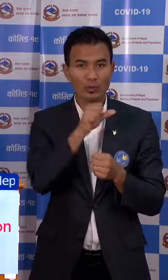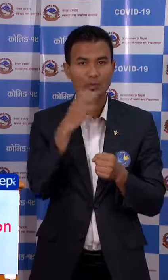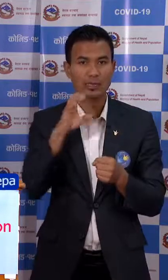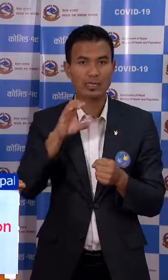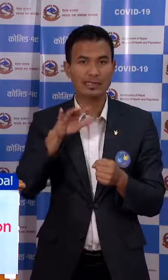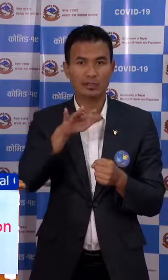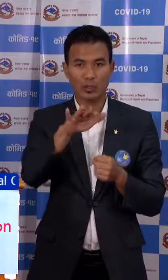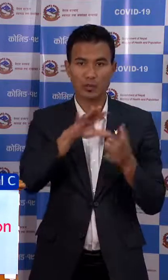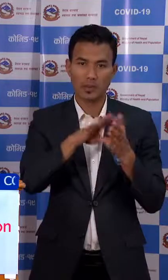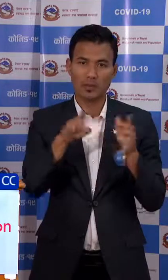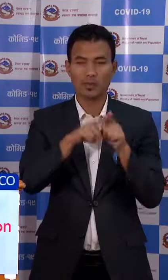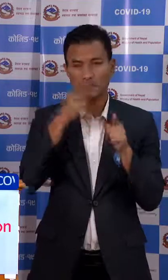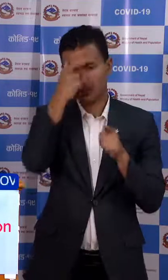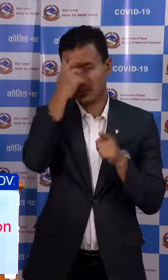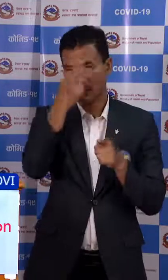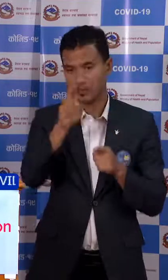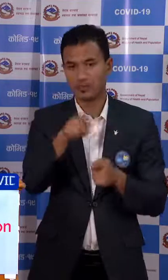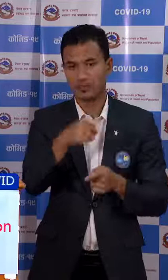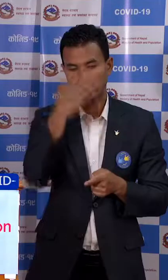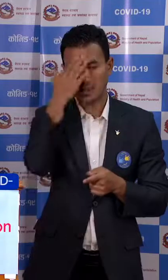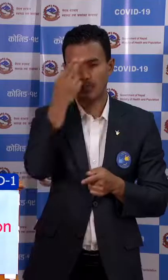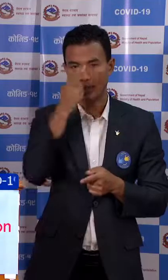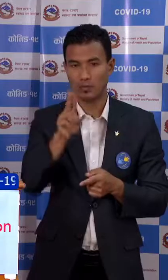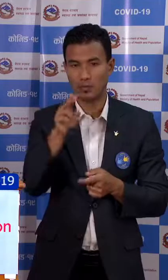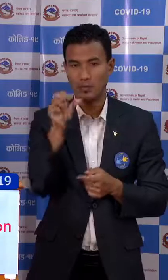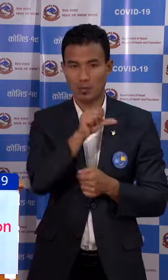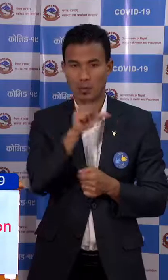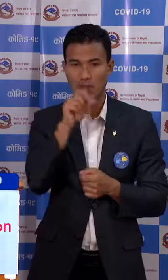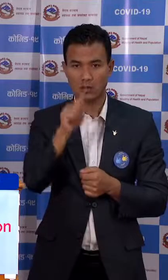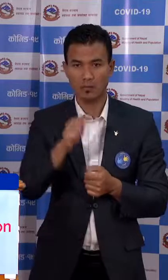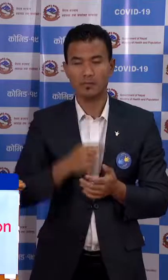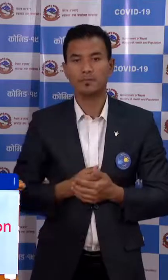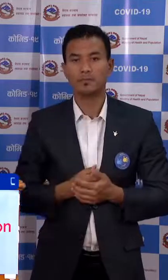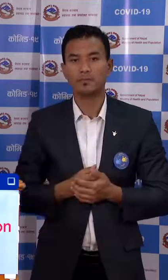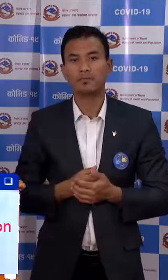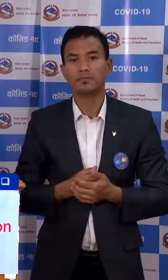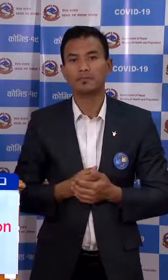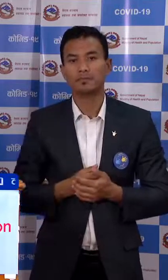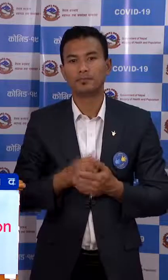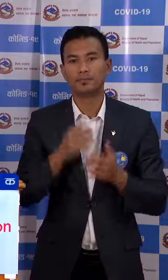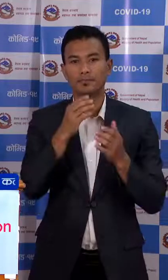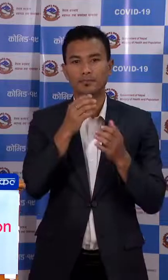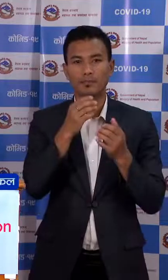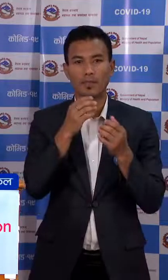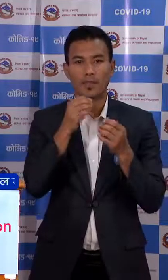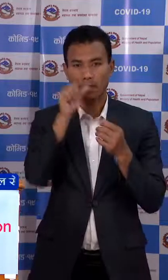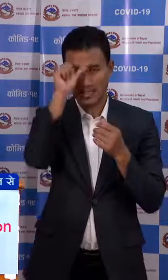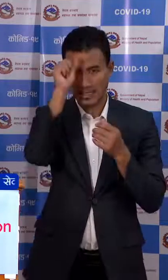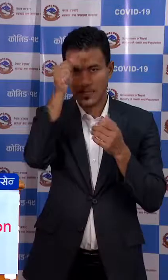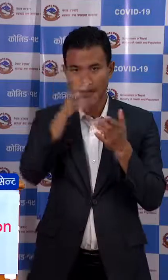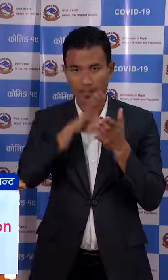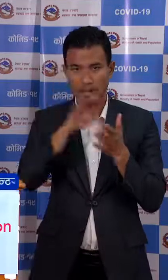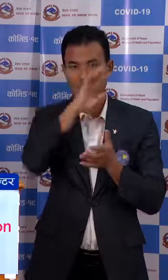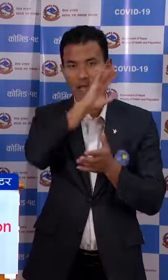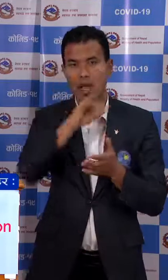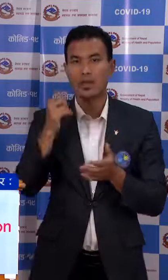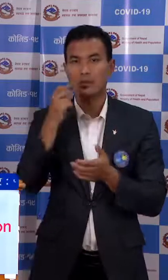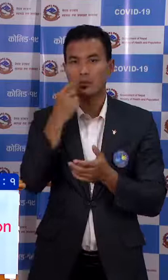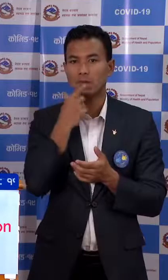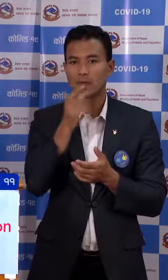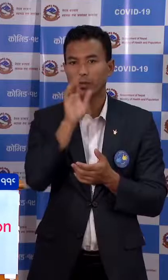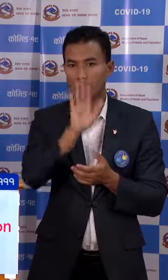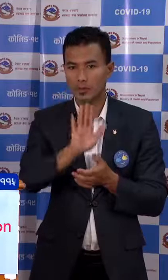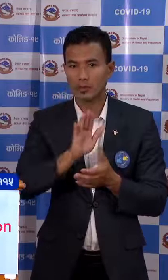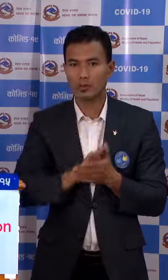क्यांसर रोगबाट अपनी पिडी तुनून थियो, वहां को ट्राबलिस्टी भारत बाट आईको पाईएको